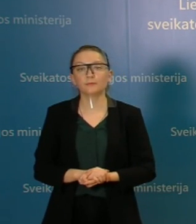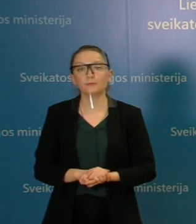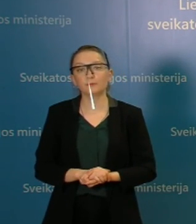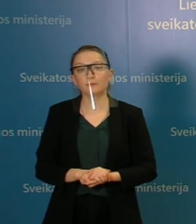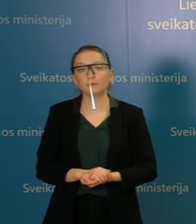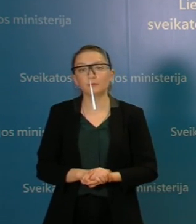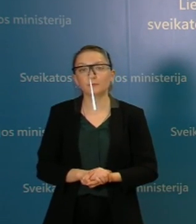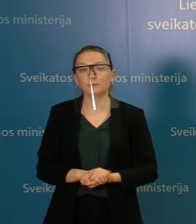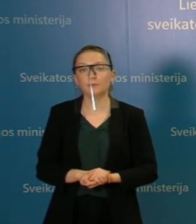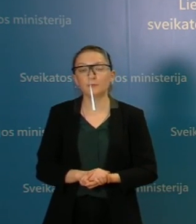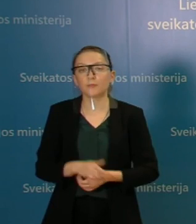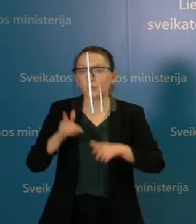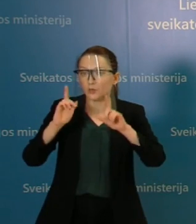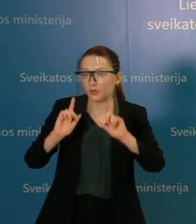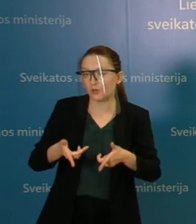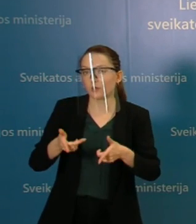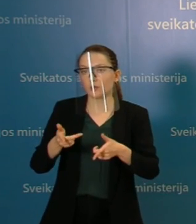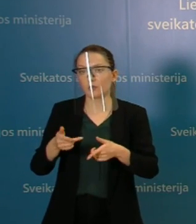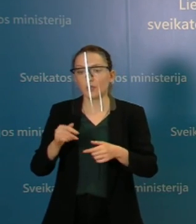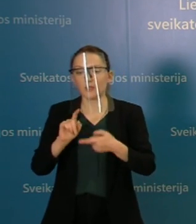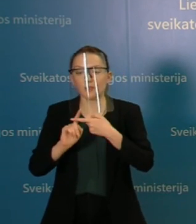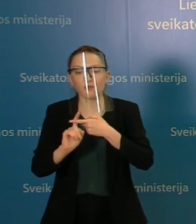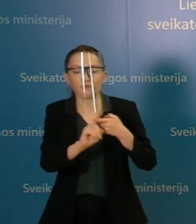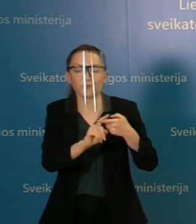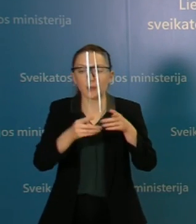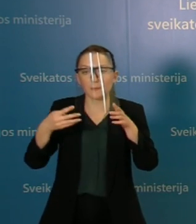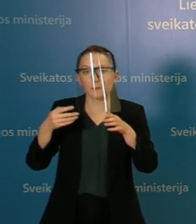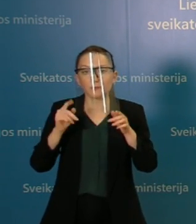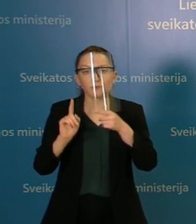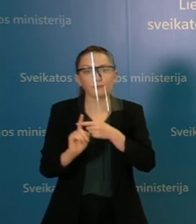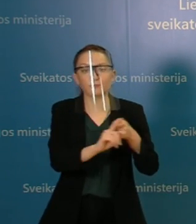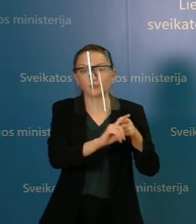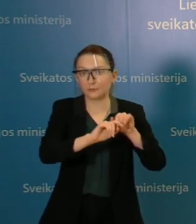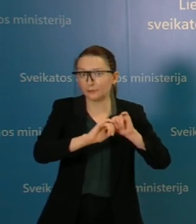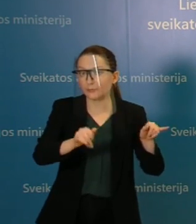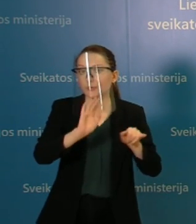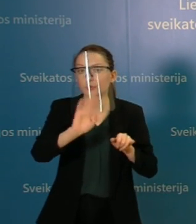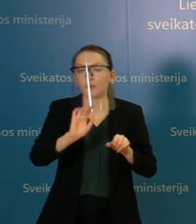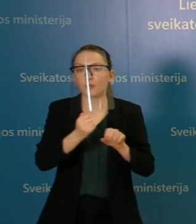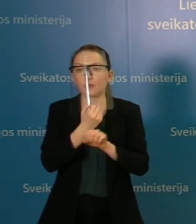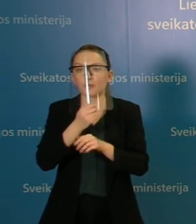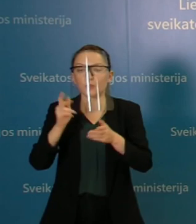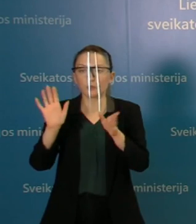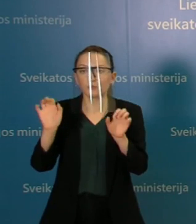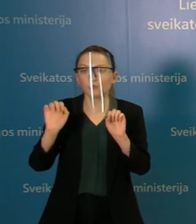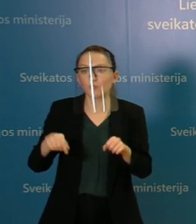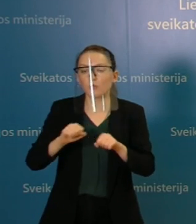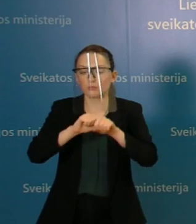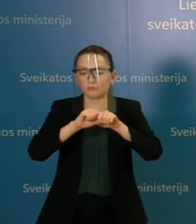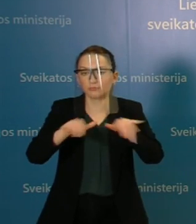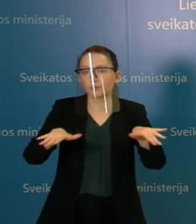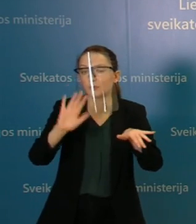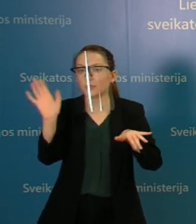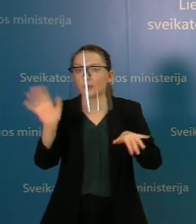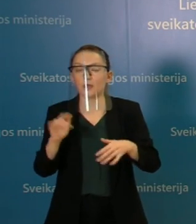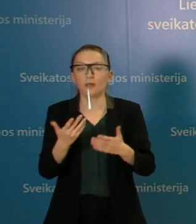kad tikrai būtų užtikrinta ir infekcijų kontrolė, kad viskas vyktų taip, kad įsteigoje neišplistų lyga,